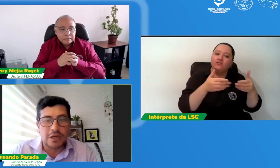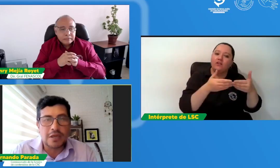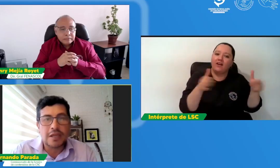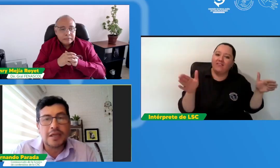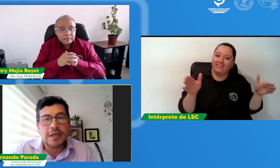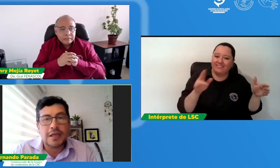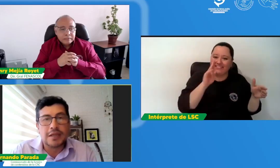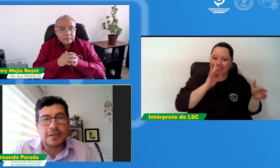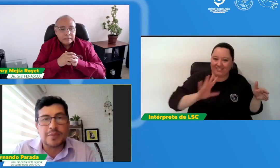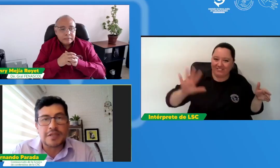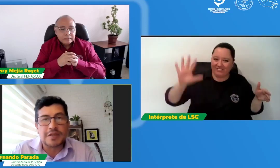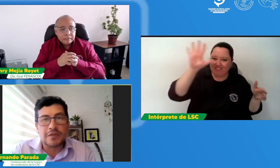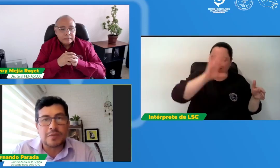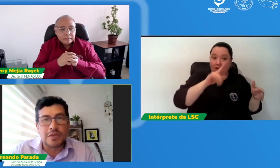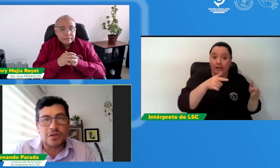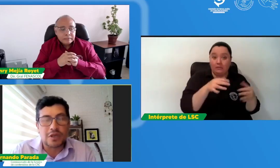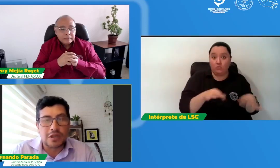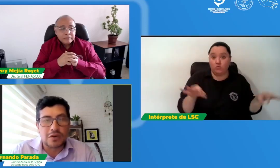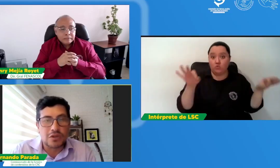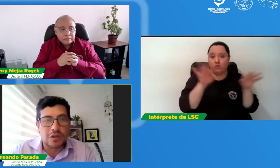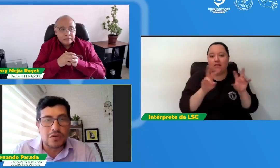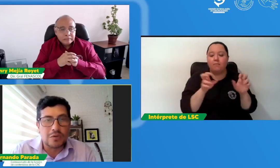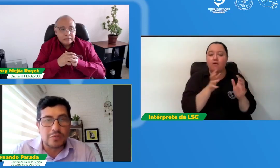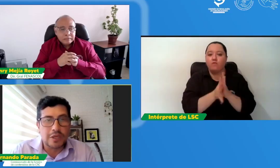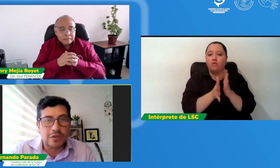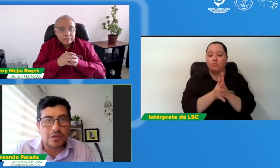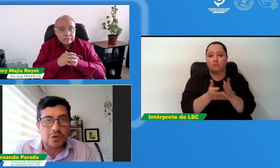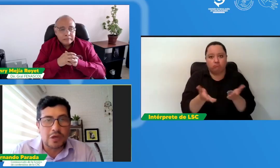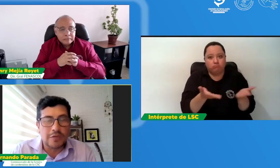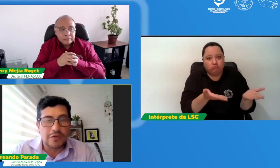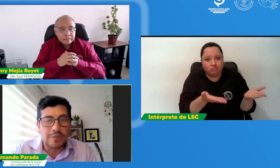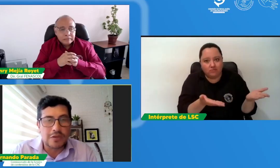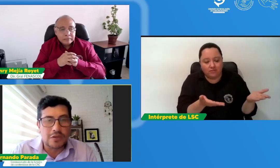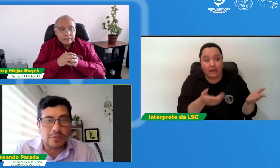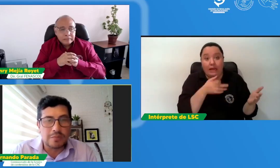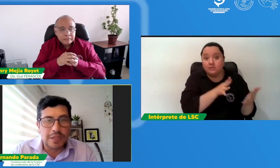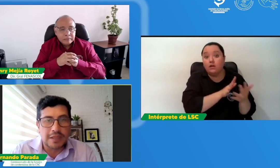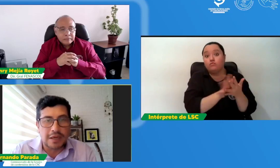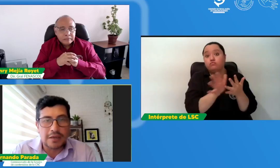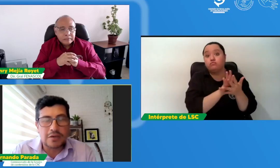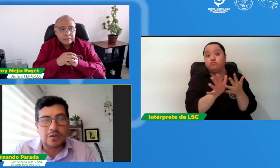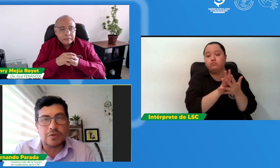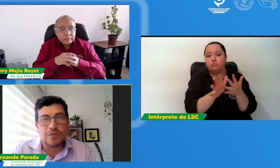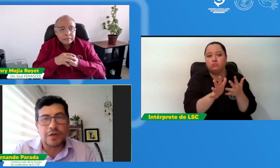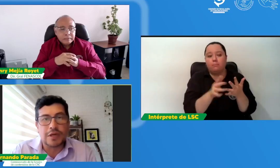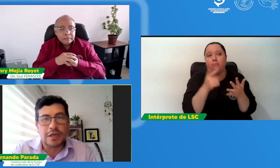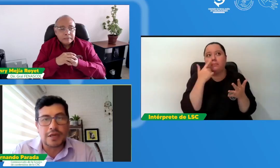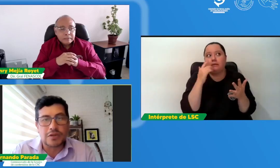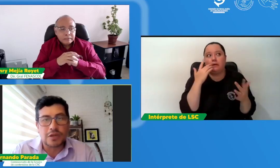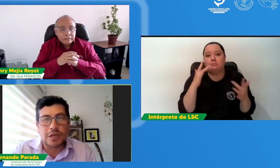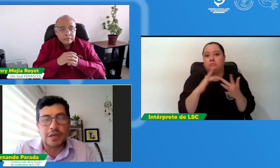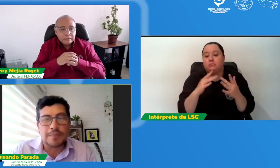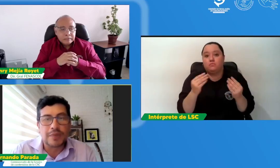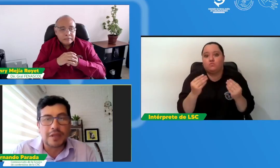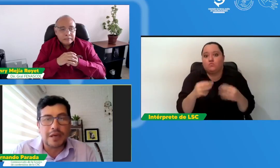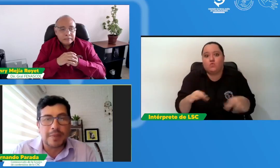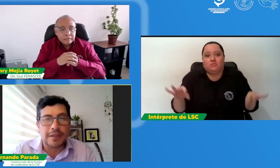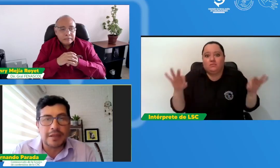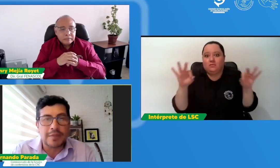en temas de información que incluso en algunos momentos se vuelve información vital como fue en el caso de la de la pandemia